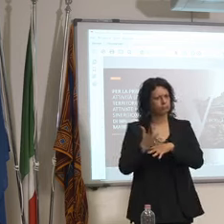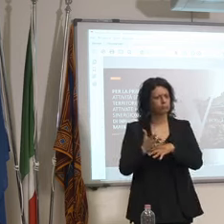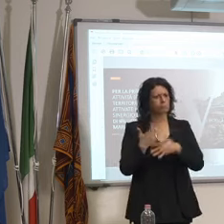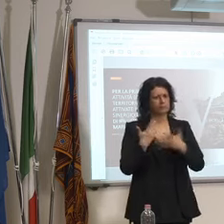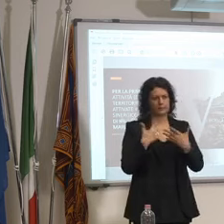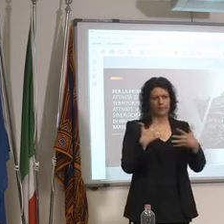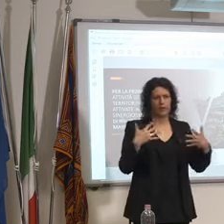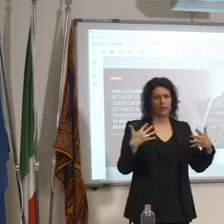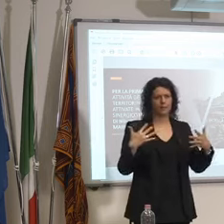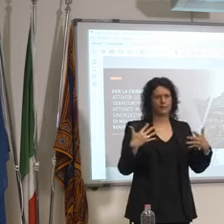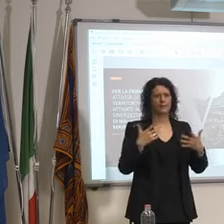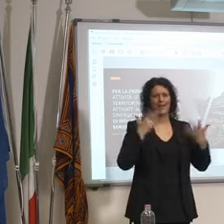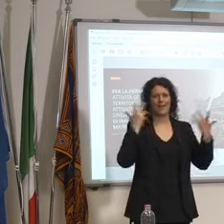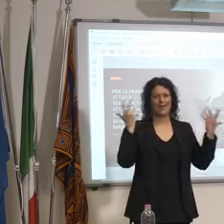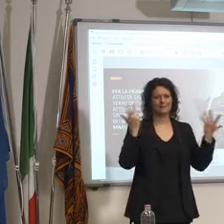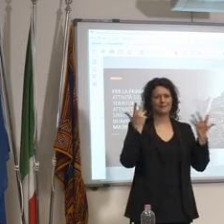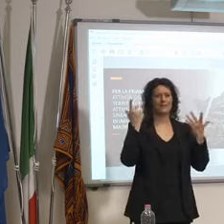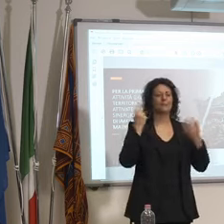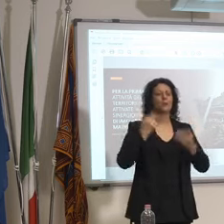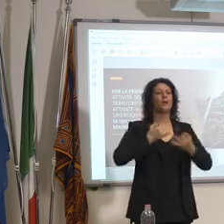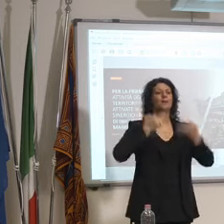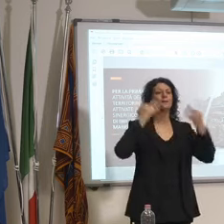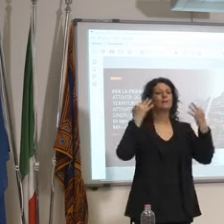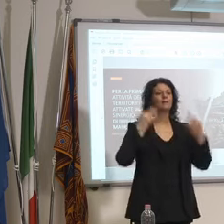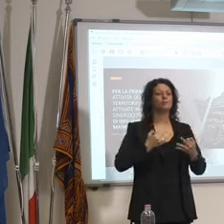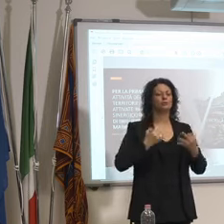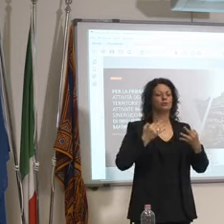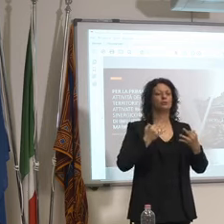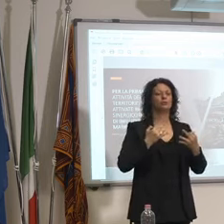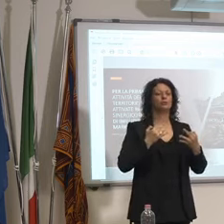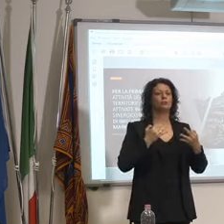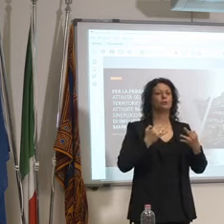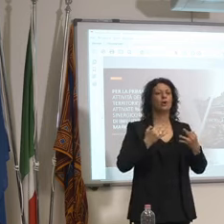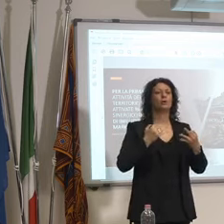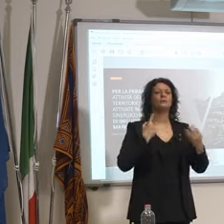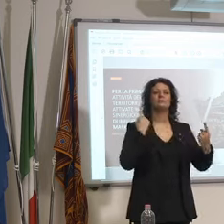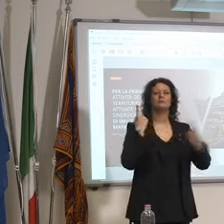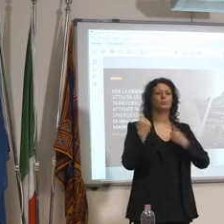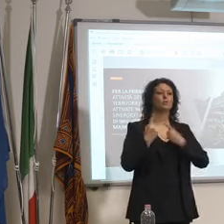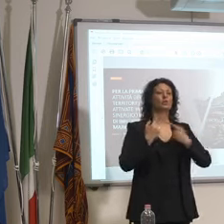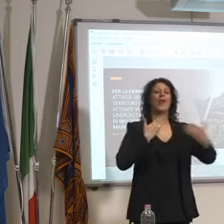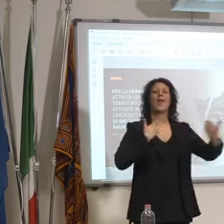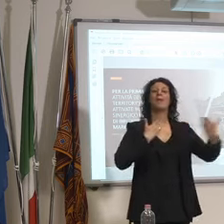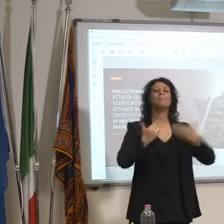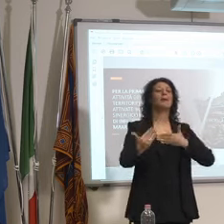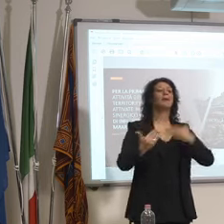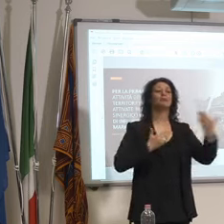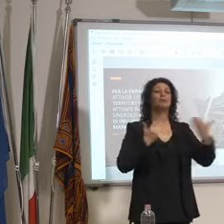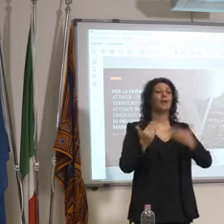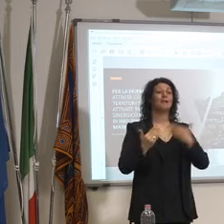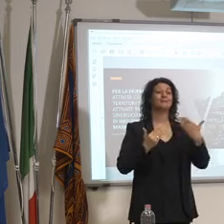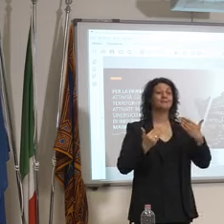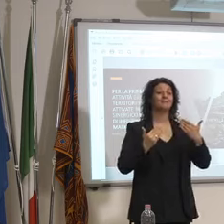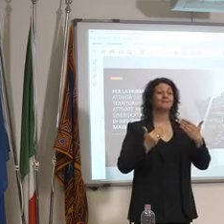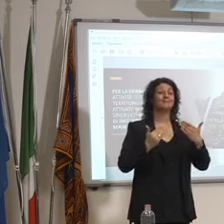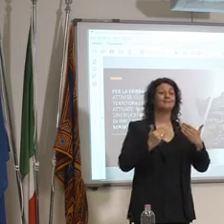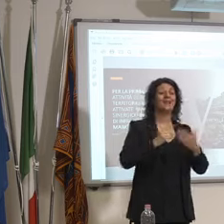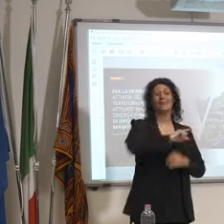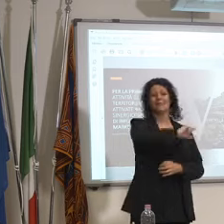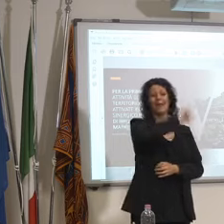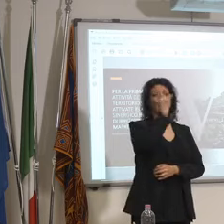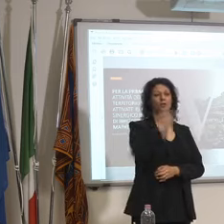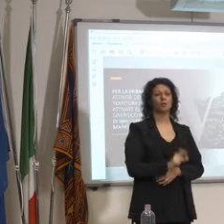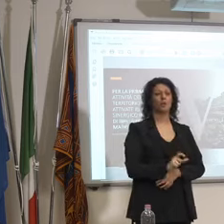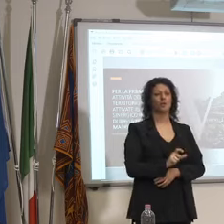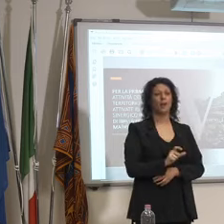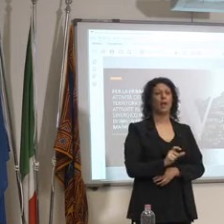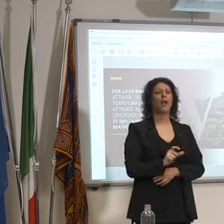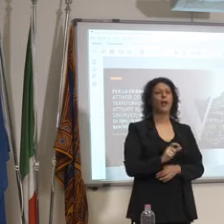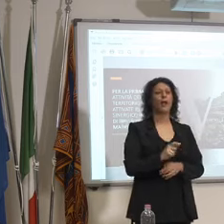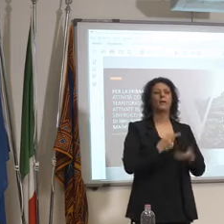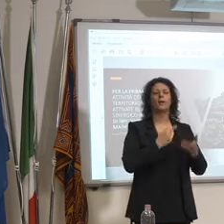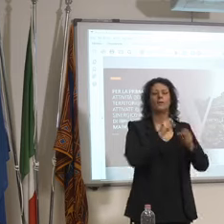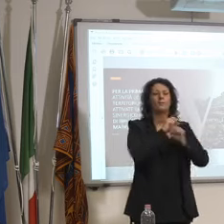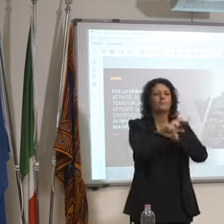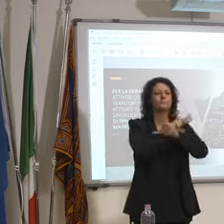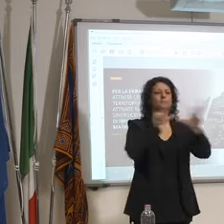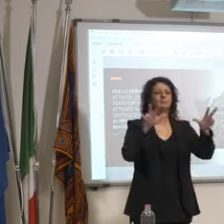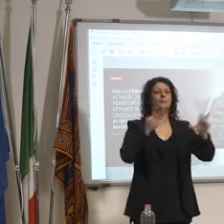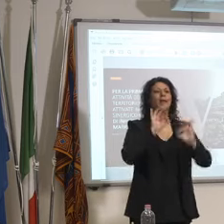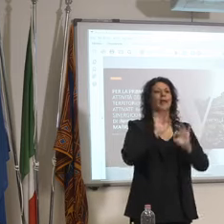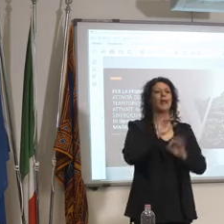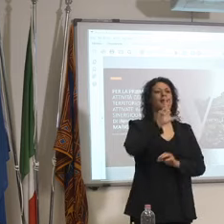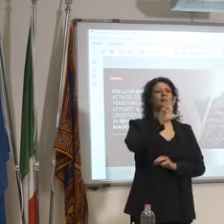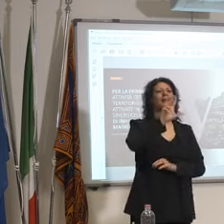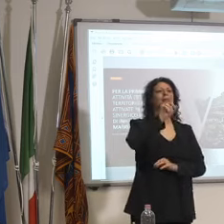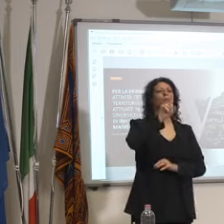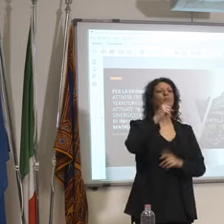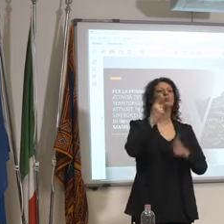se lo stato d'emergenza nazionale mi ricorda Bottecini è stato dichiarato addirittura il 31 gennaio ma mi fermo qui guardate io non ho